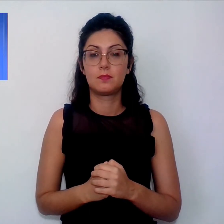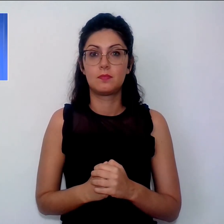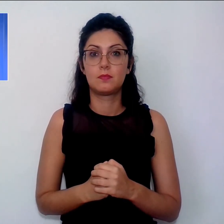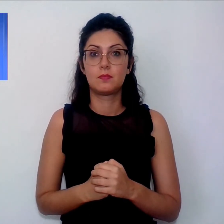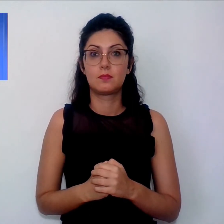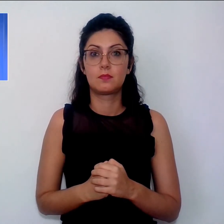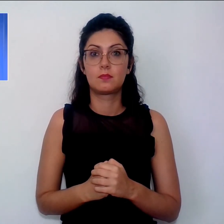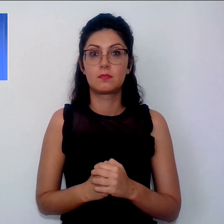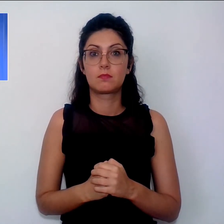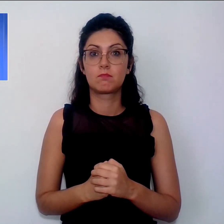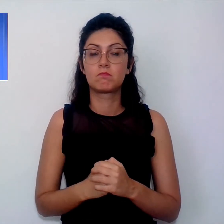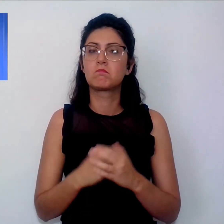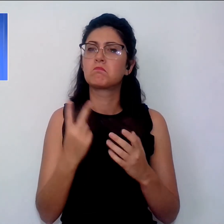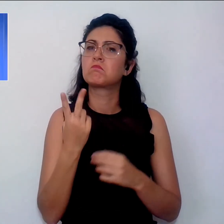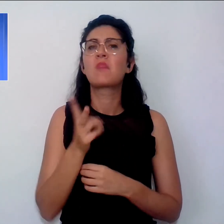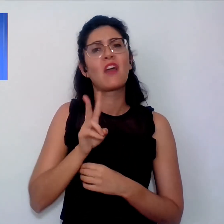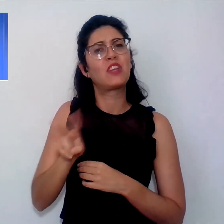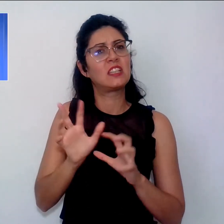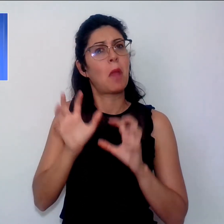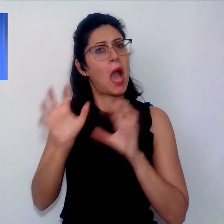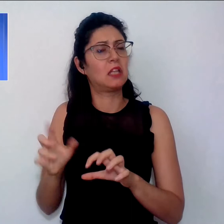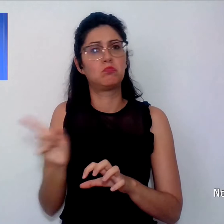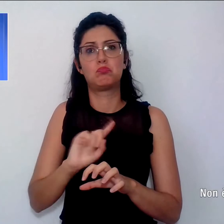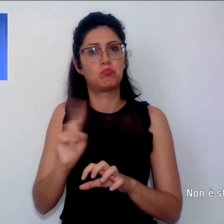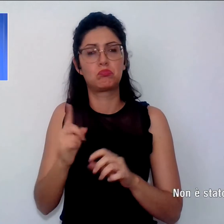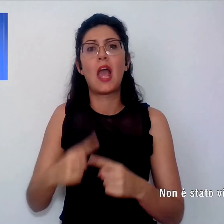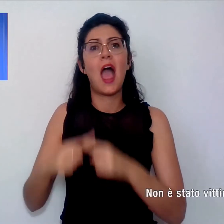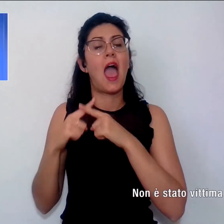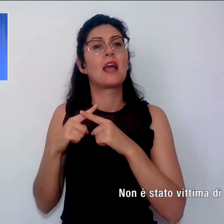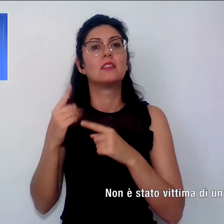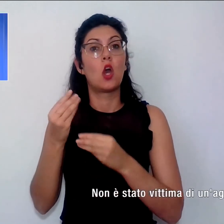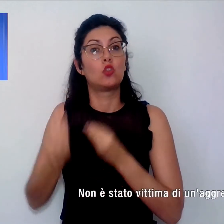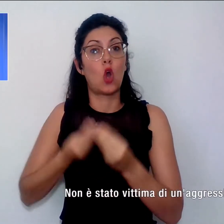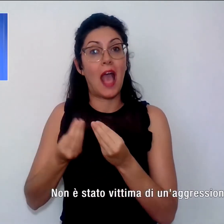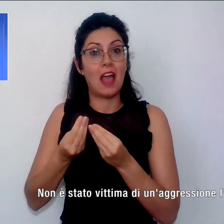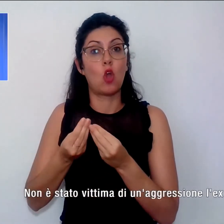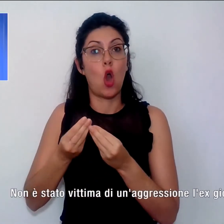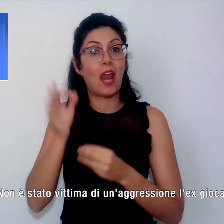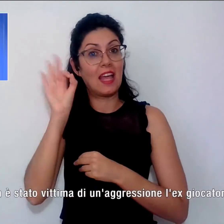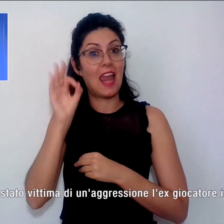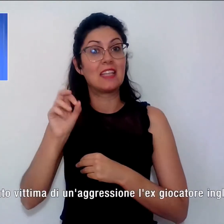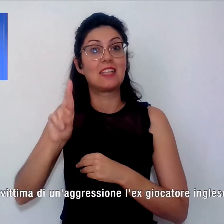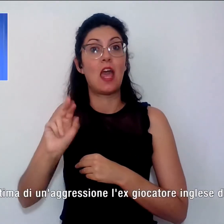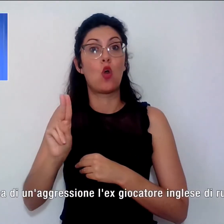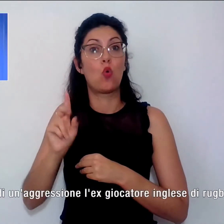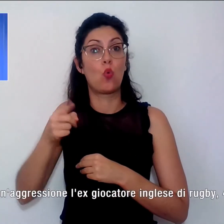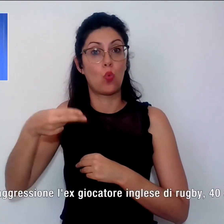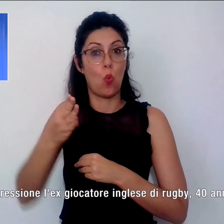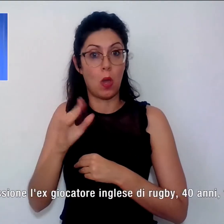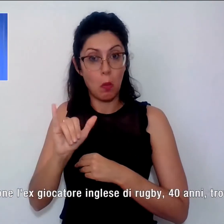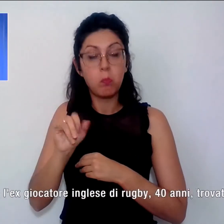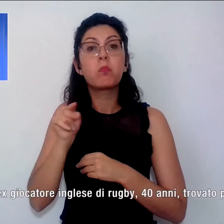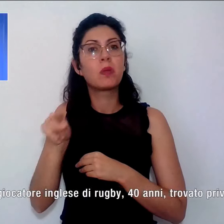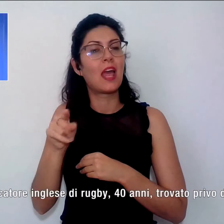E non è stato vittima di un'aggressione l'ex giocatore inglese di Reggie, di 40 anni, trovato morto in una camera di un albergo a